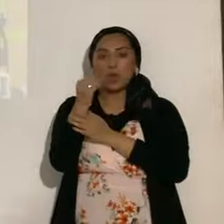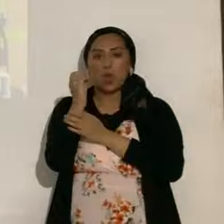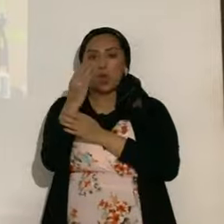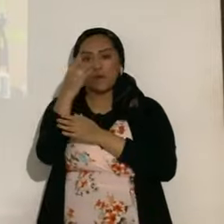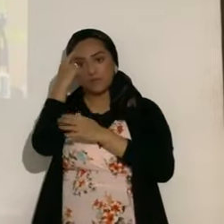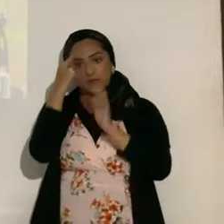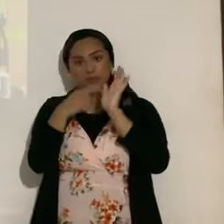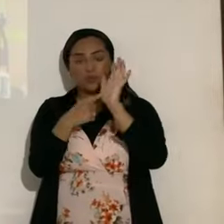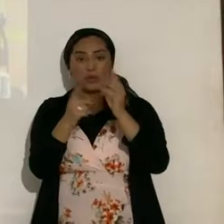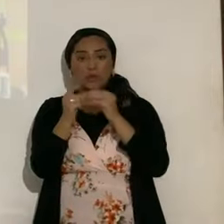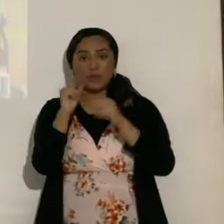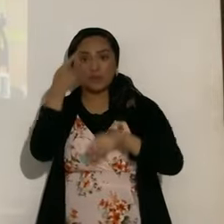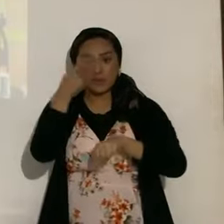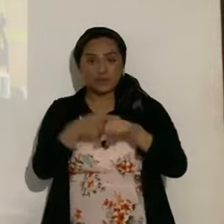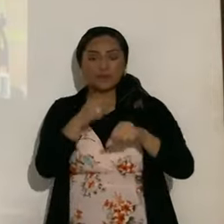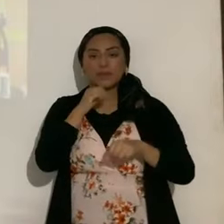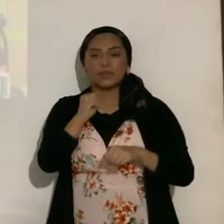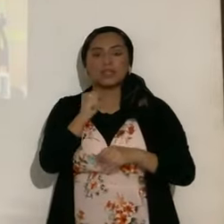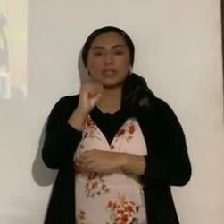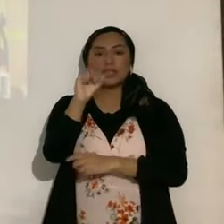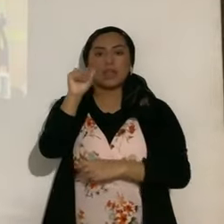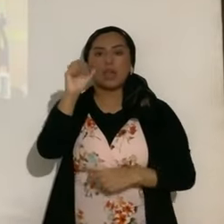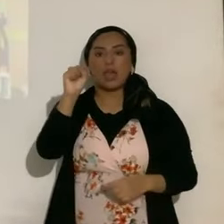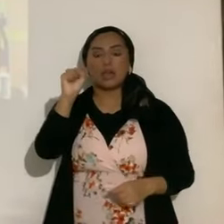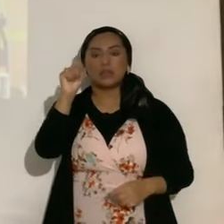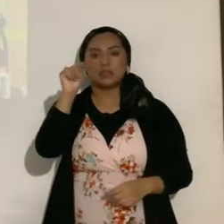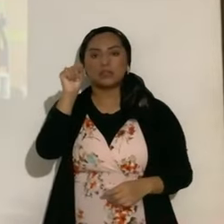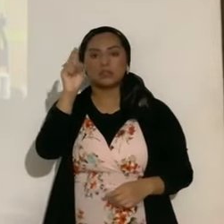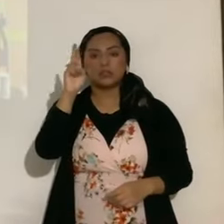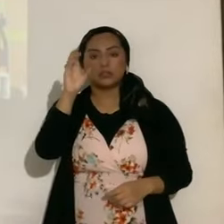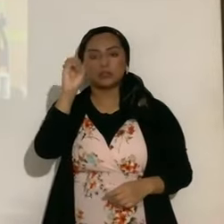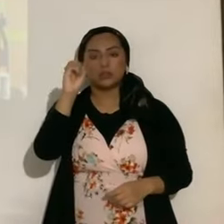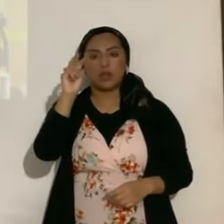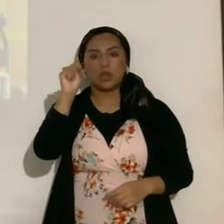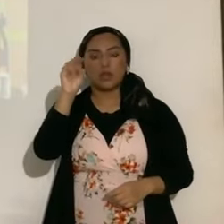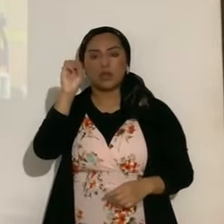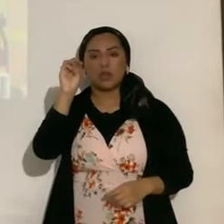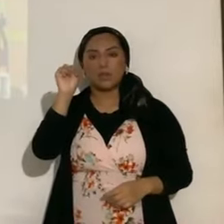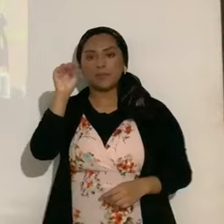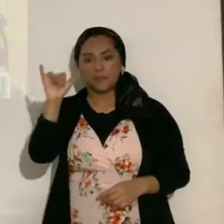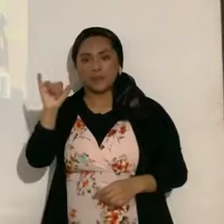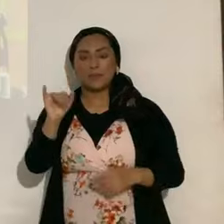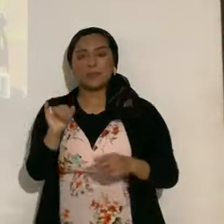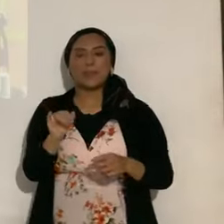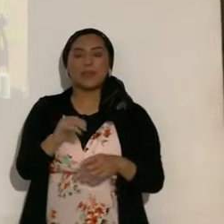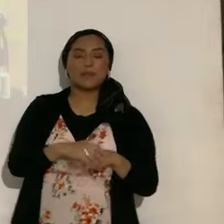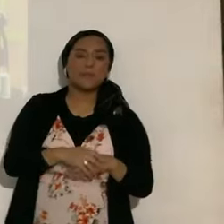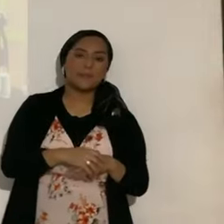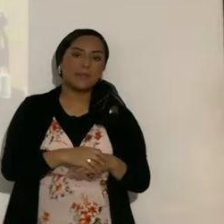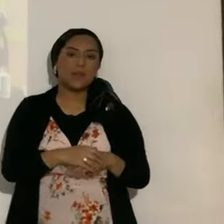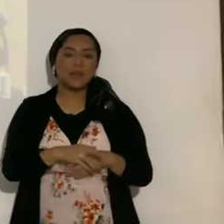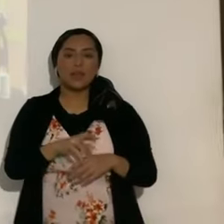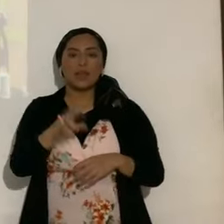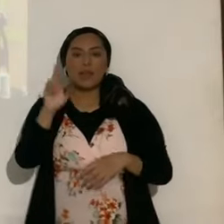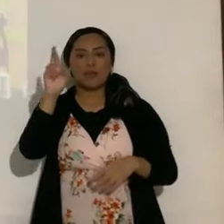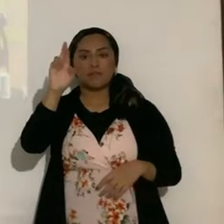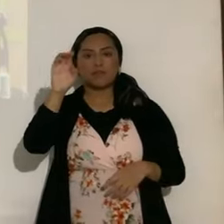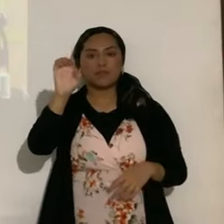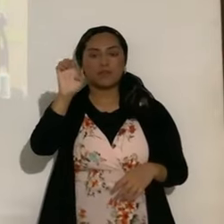una vez más que es astronomía, pero no astrología. De hecho, en Apocalipsis 12, 12, vamos para allá, esto ya está